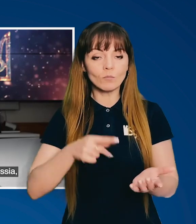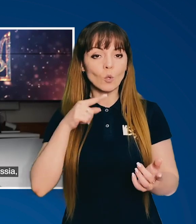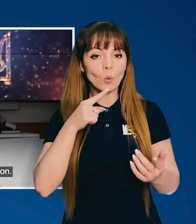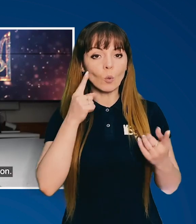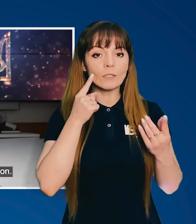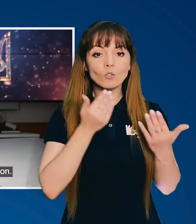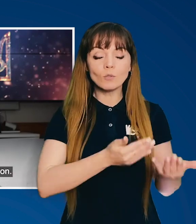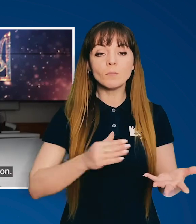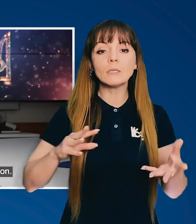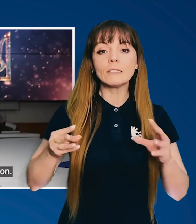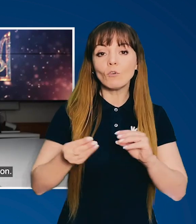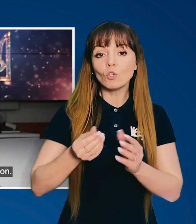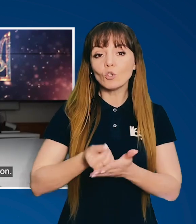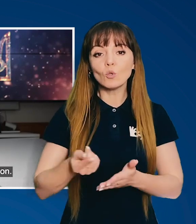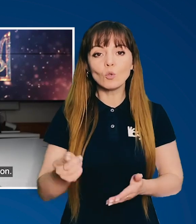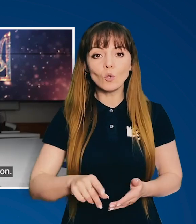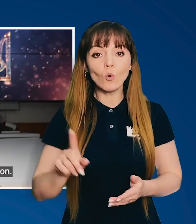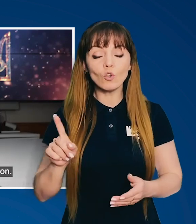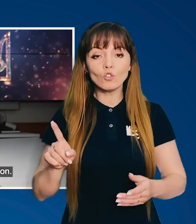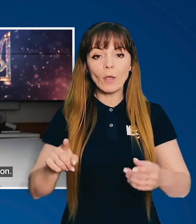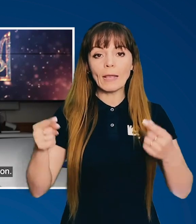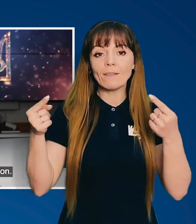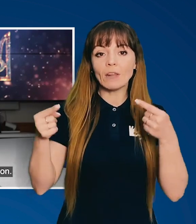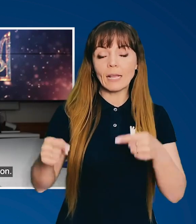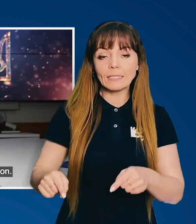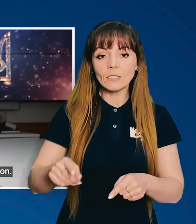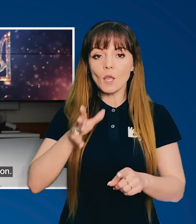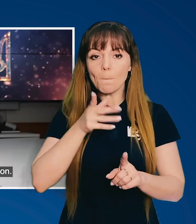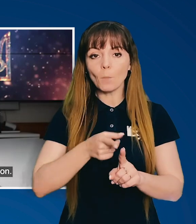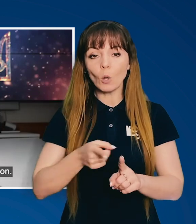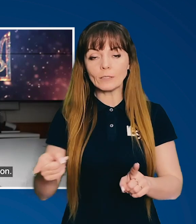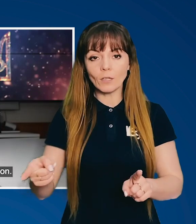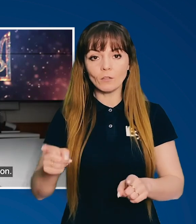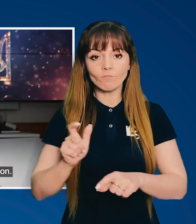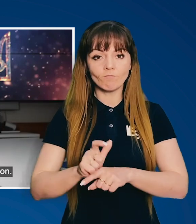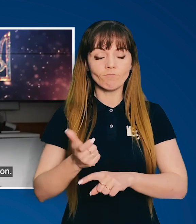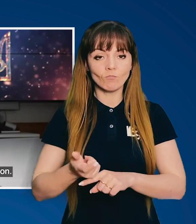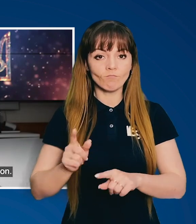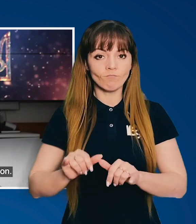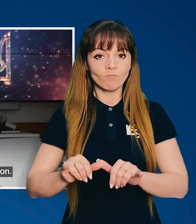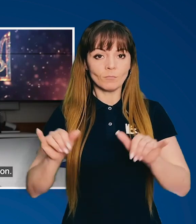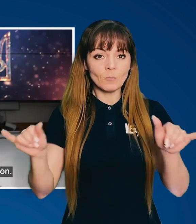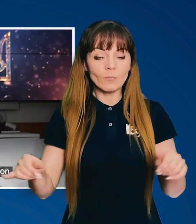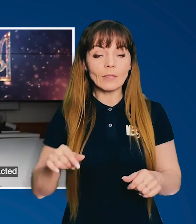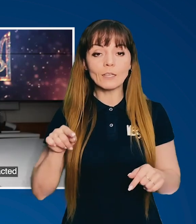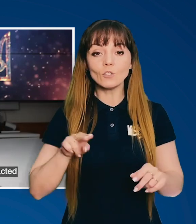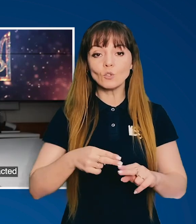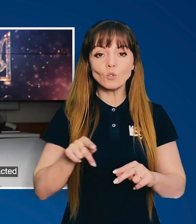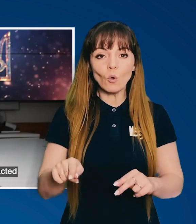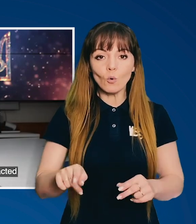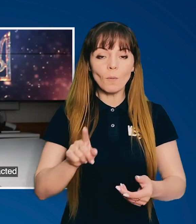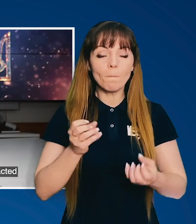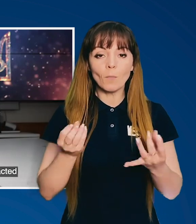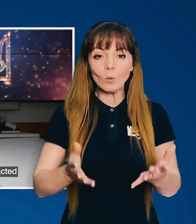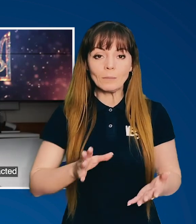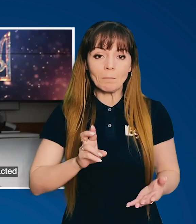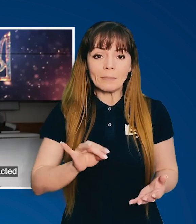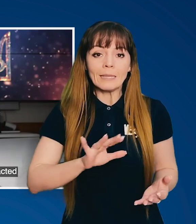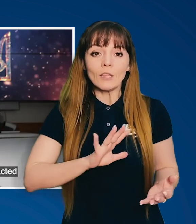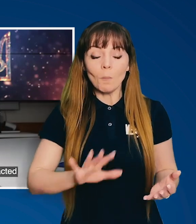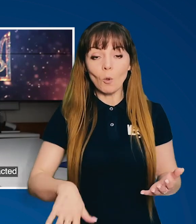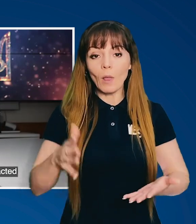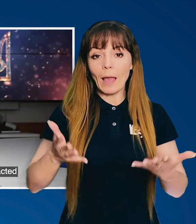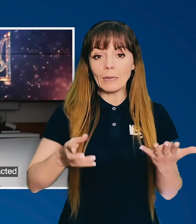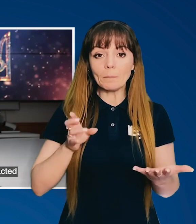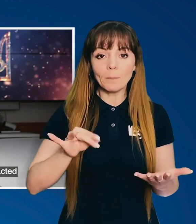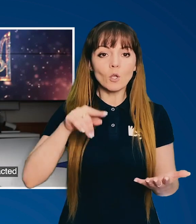інструментів Росією, призводить до того, що інфляційні процеси значно прискорились. Цього просто не